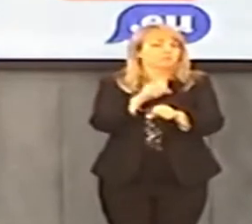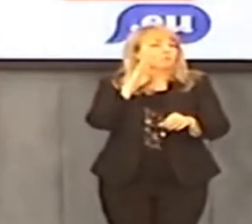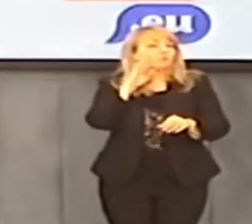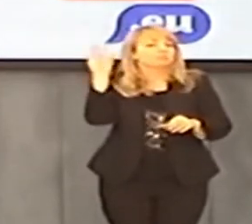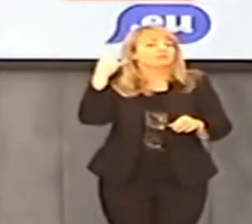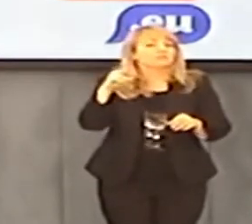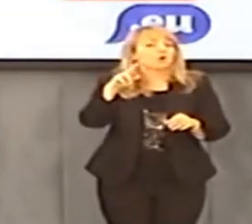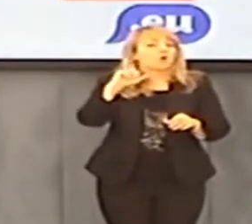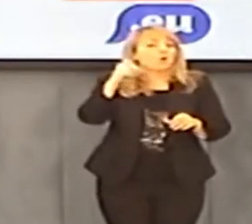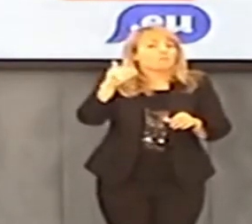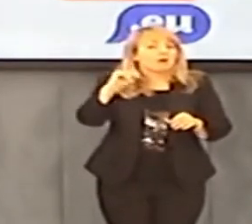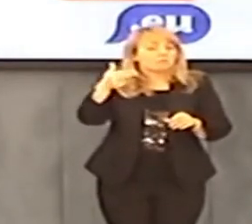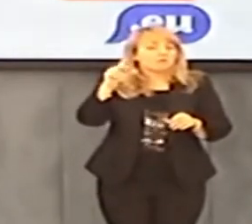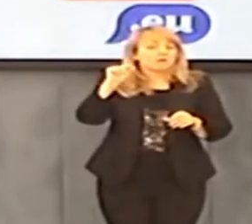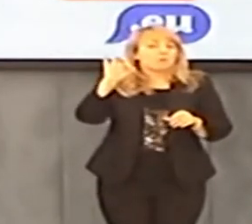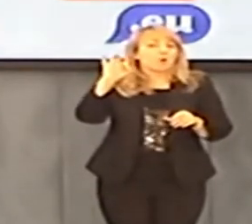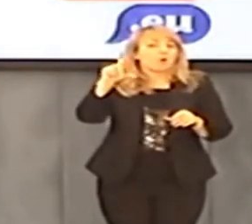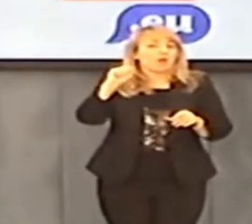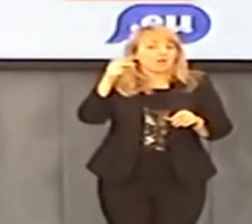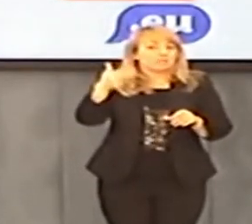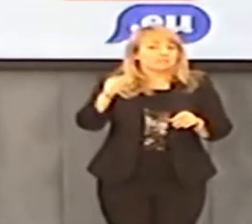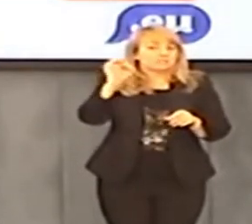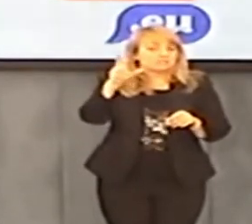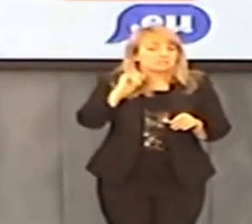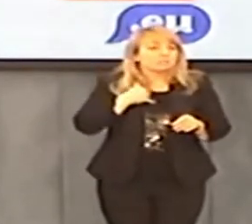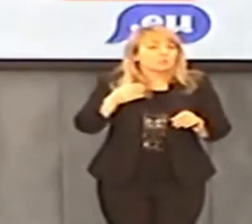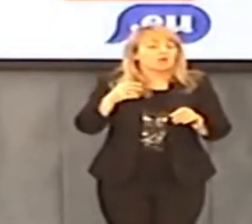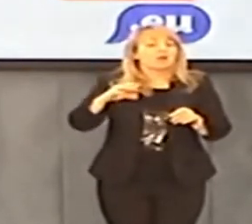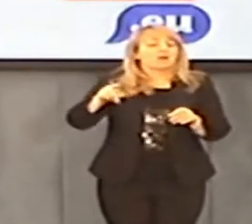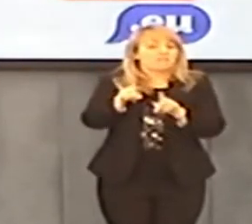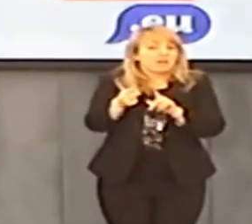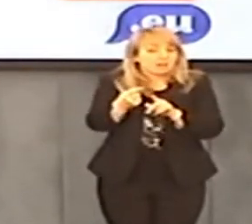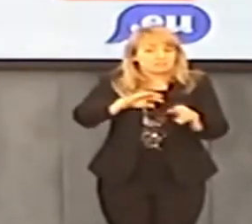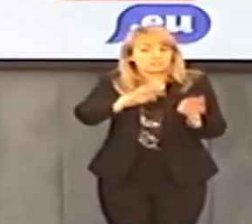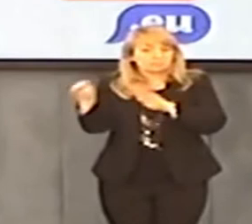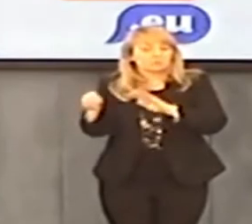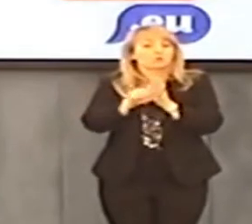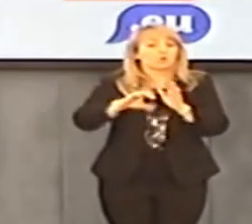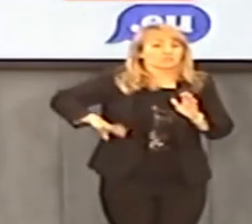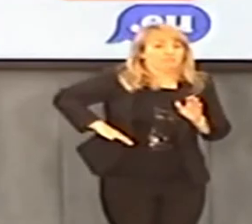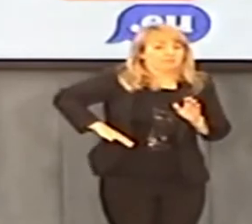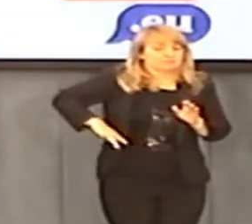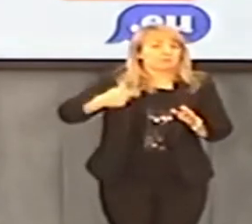zostanie aresztowany. Pamięta pan sytuację z Romanem Polańskim, kiedy wyjechał z Francji do Szwajcarii?